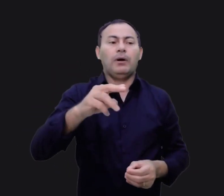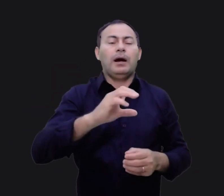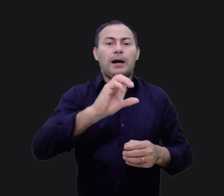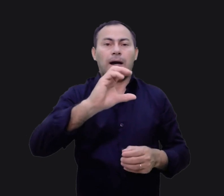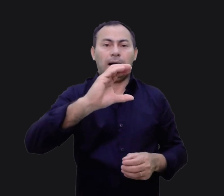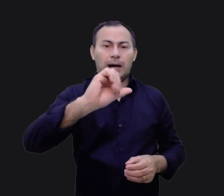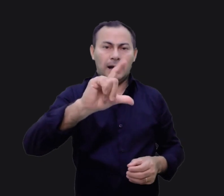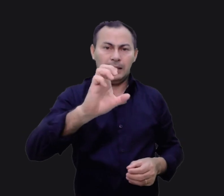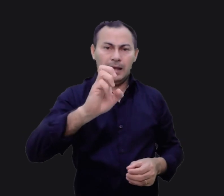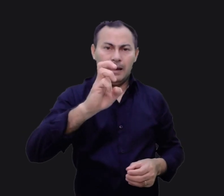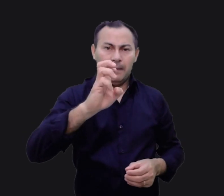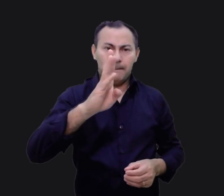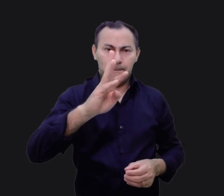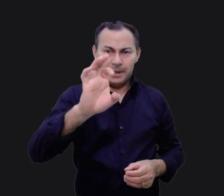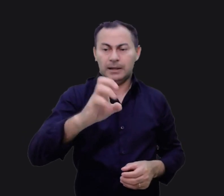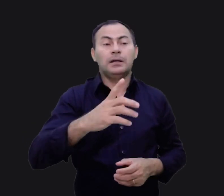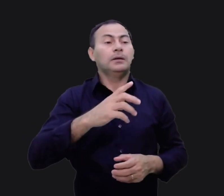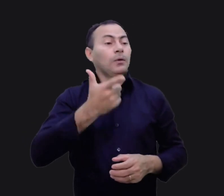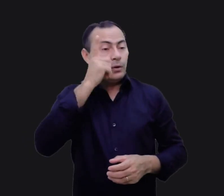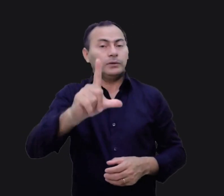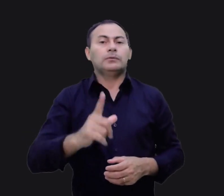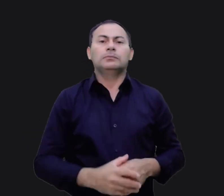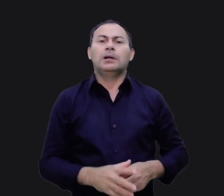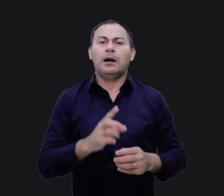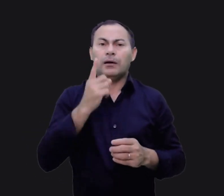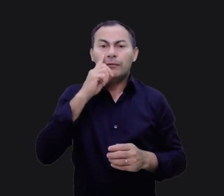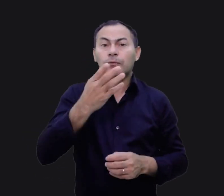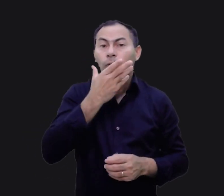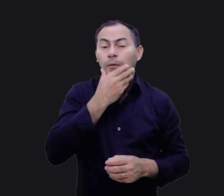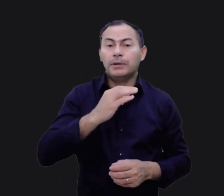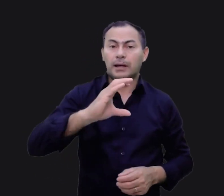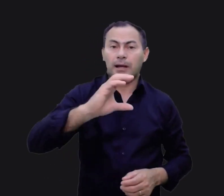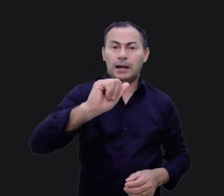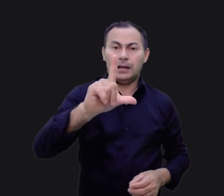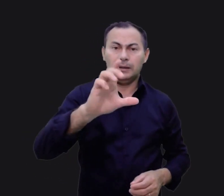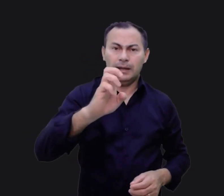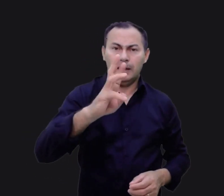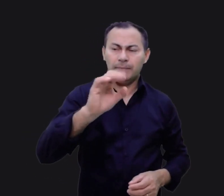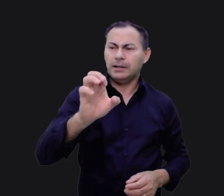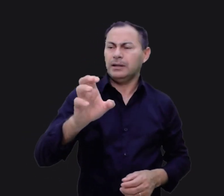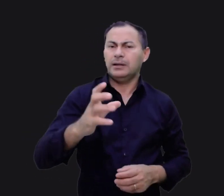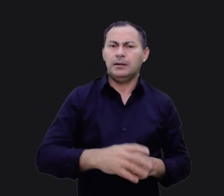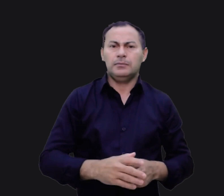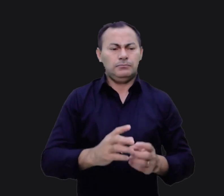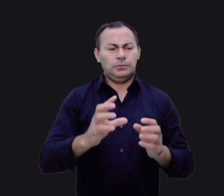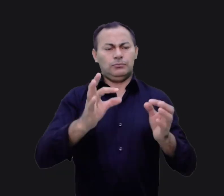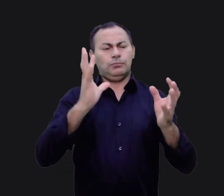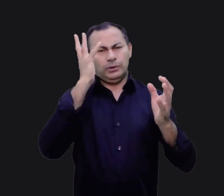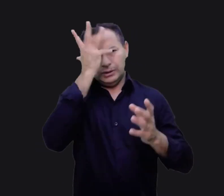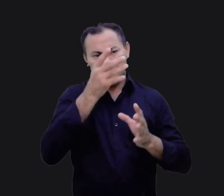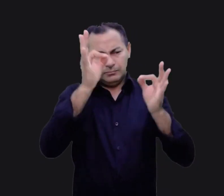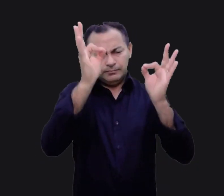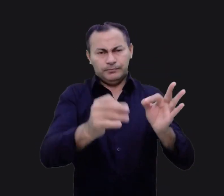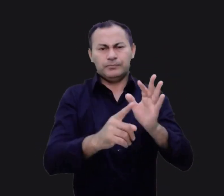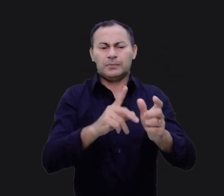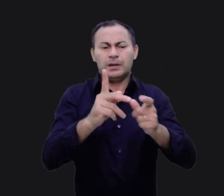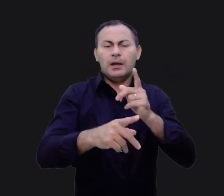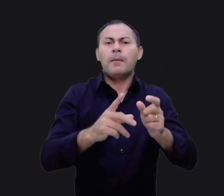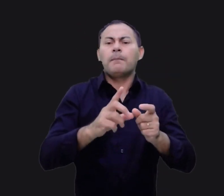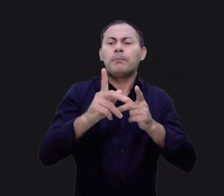conquistou. Você está vendo? Caleb é um bonito personagem. Quando aquele povo estava no deserto lamentando, chorando